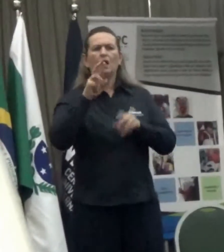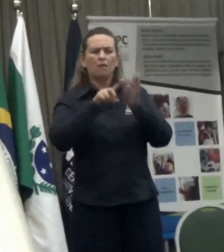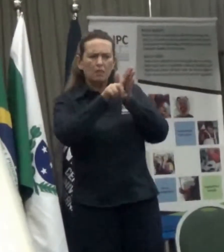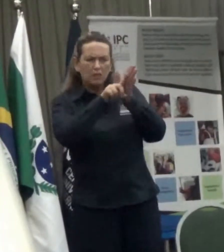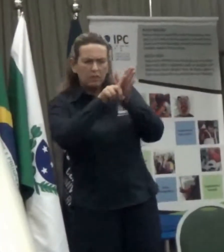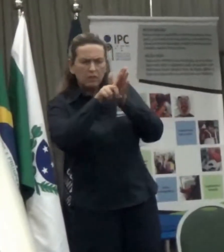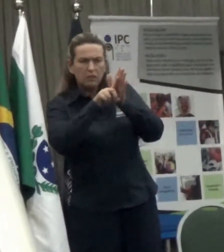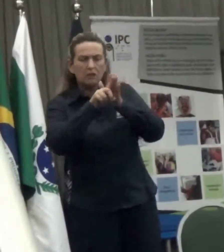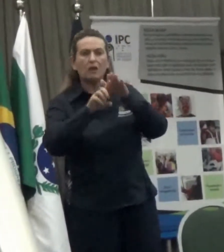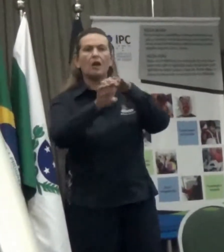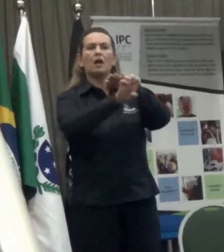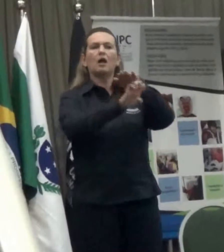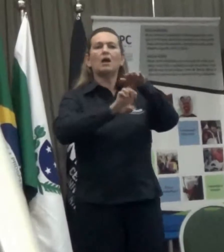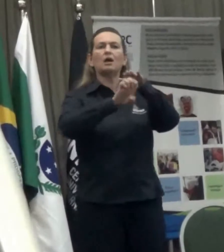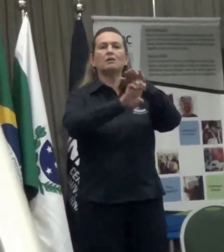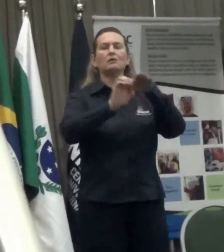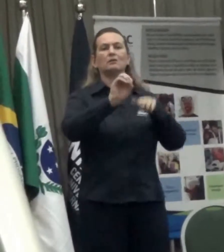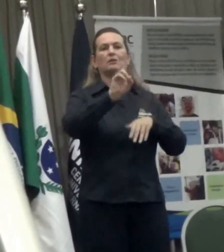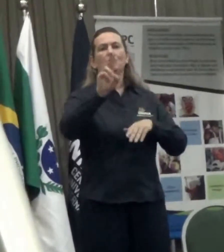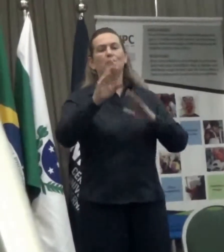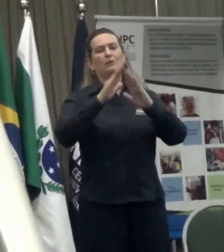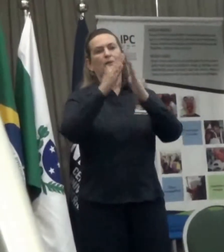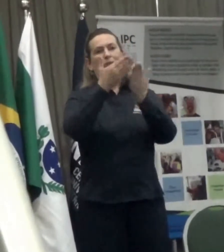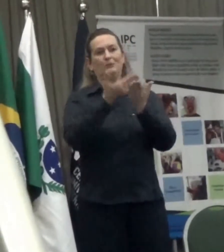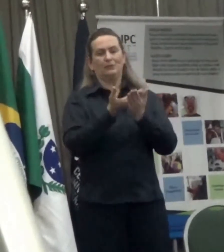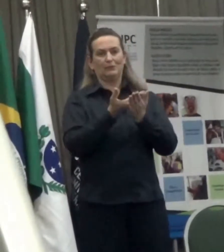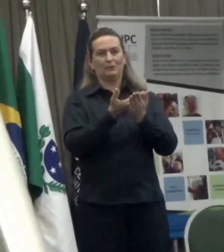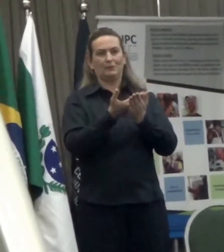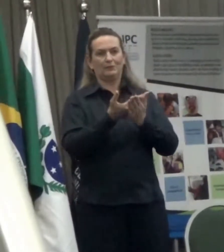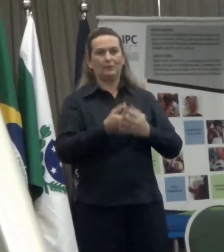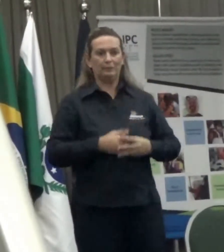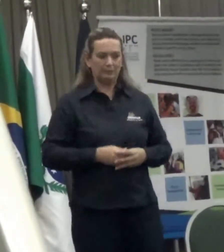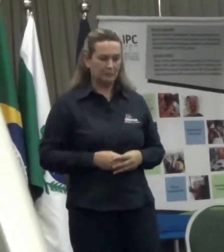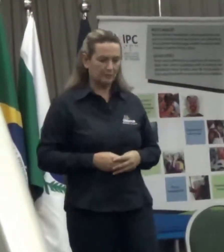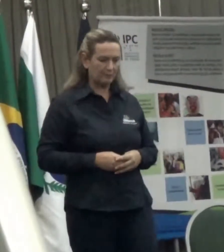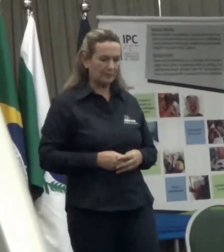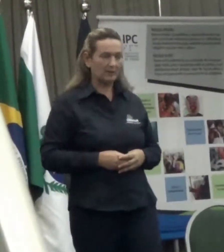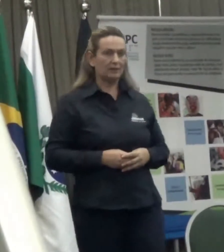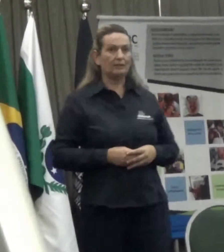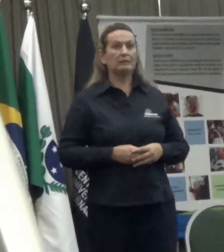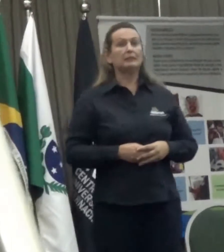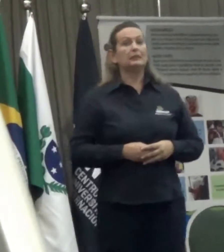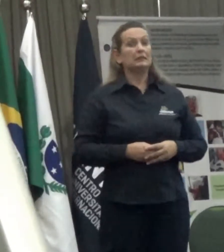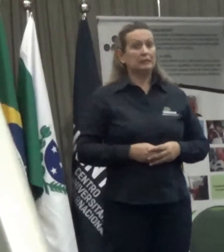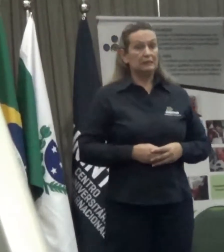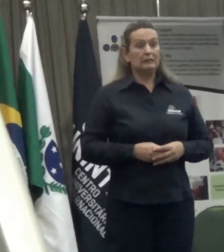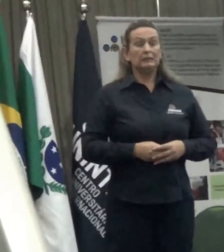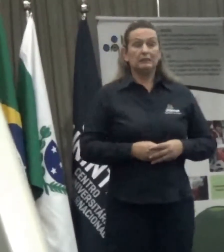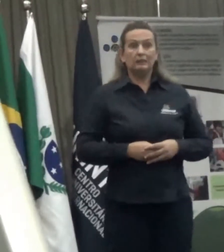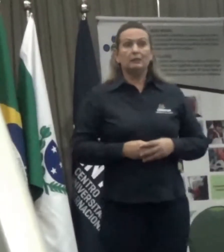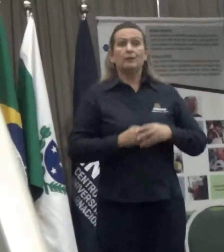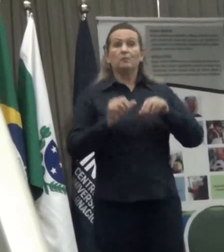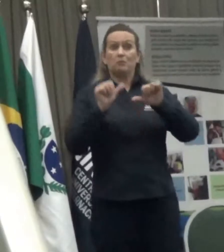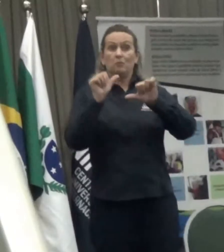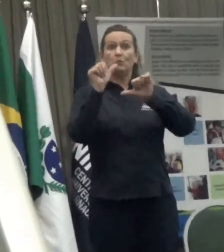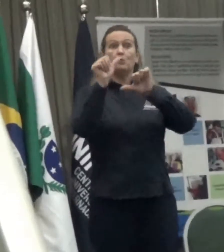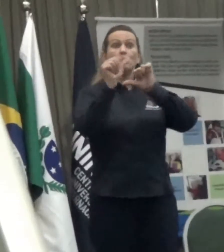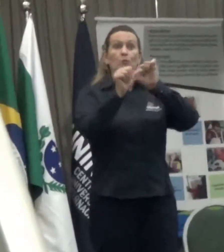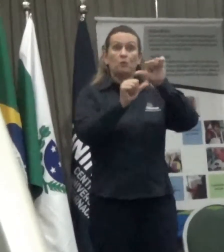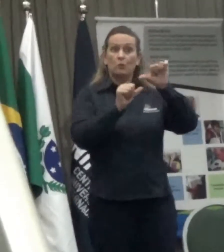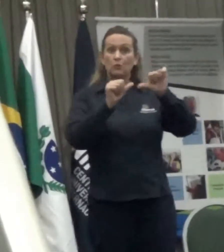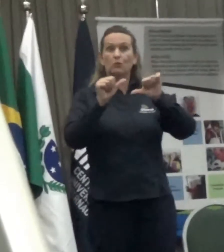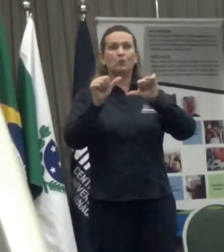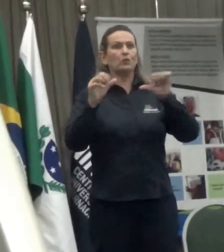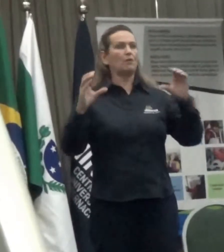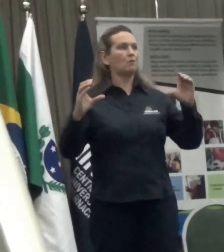Veja, isso muda tudo, isso é uma virada radical no quadro